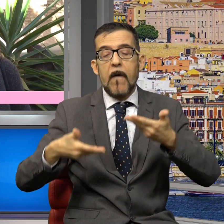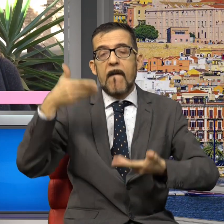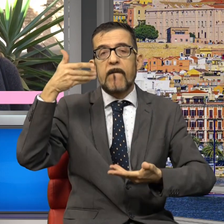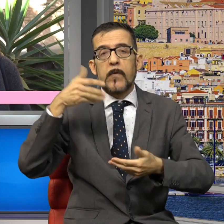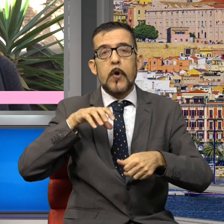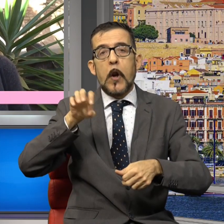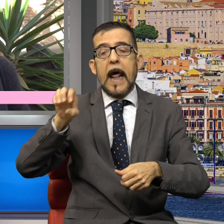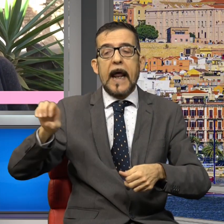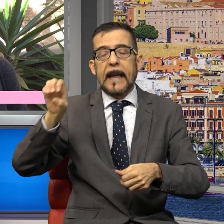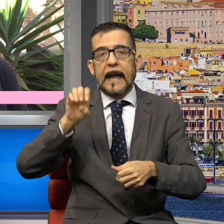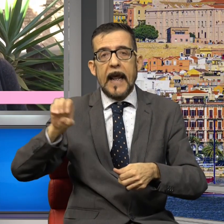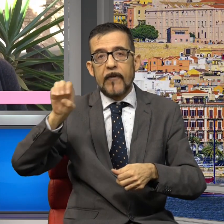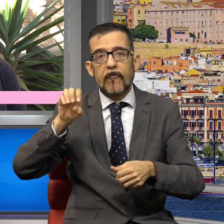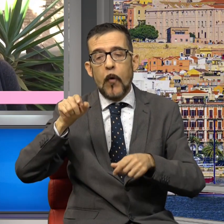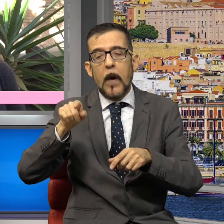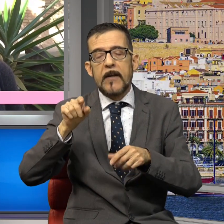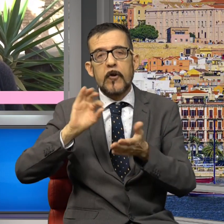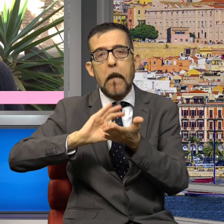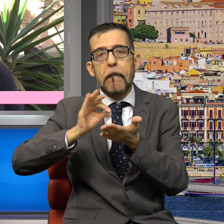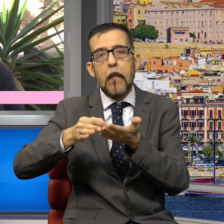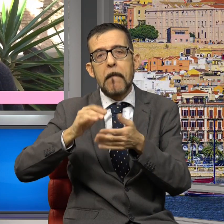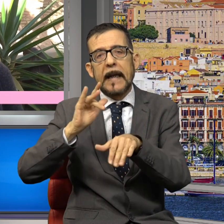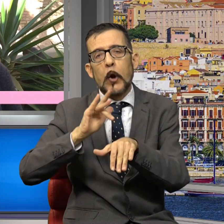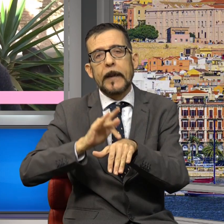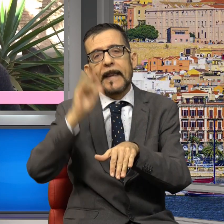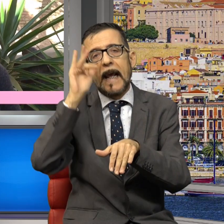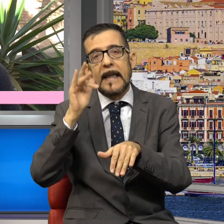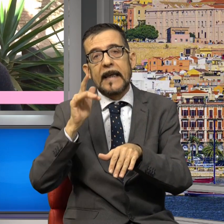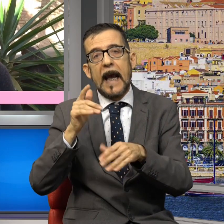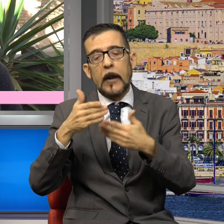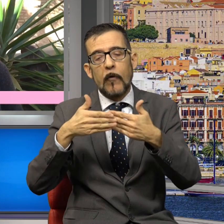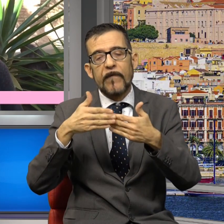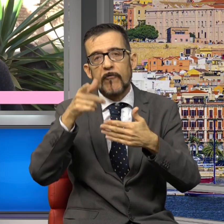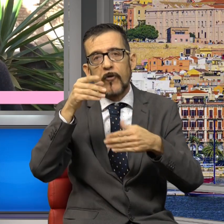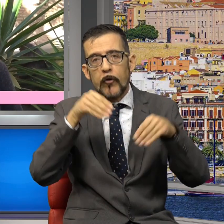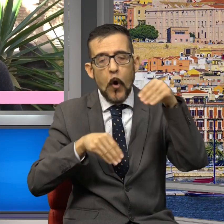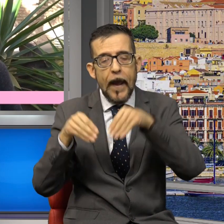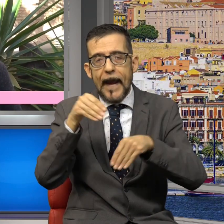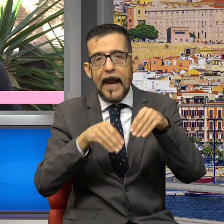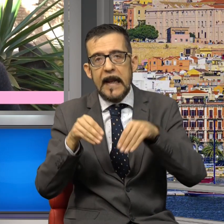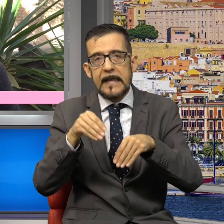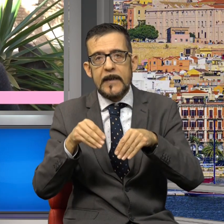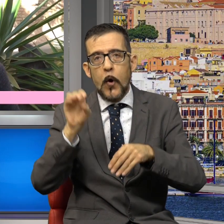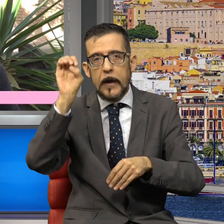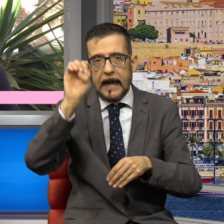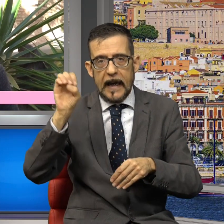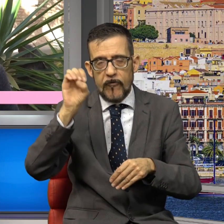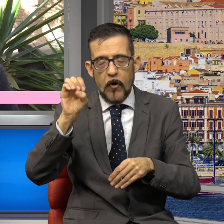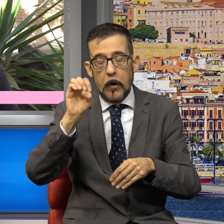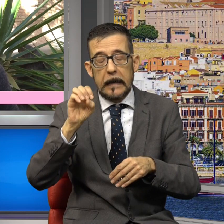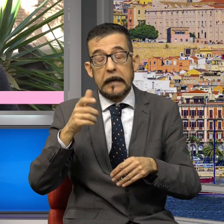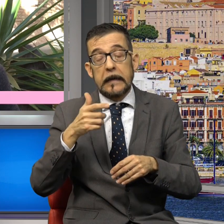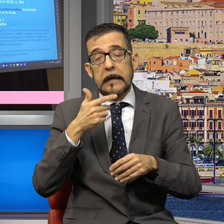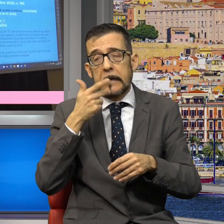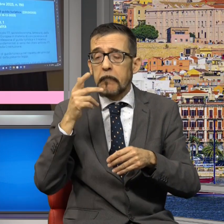che questo è un momento delicato perché siamo sotto elezioni, però per noi è importantissimo ragionare con loro sulle incongruenze che troviamo